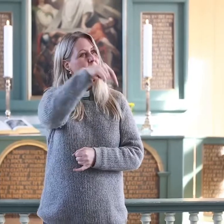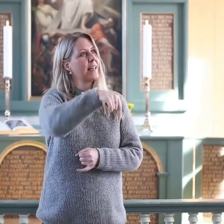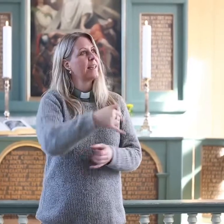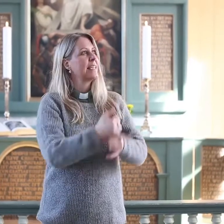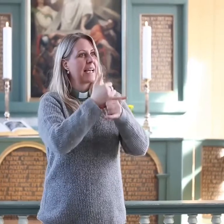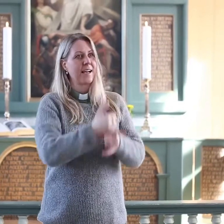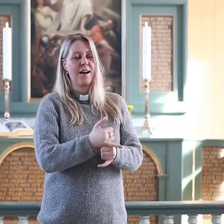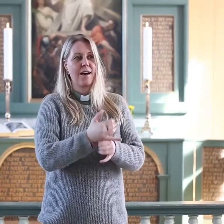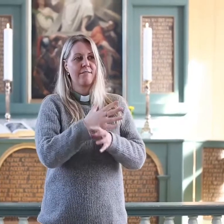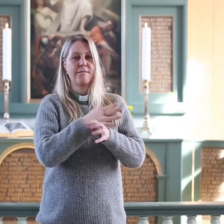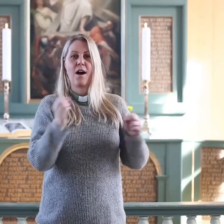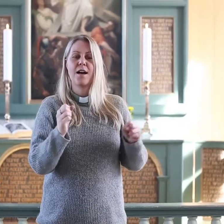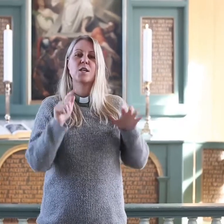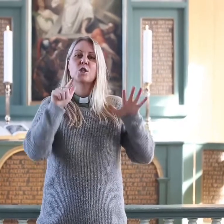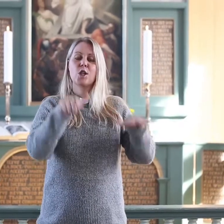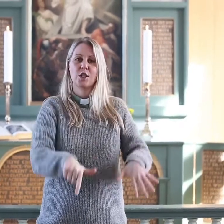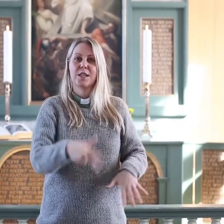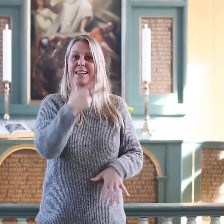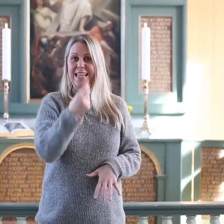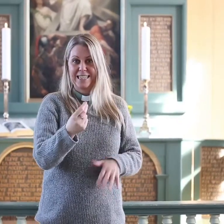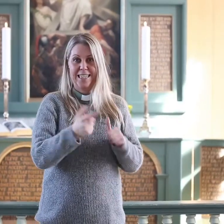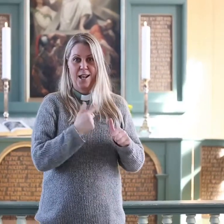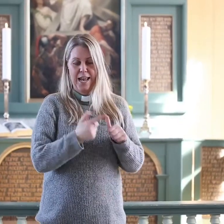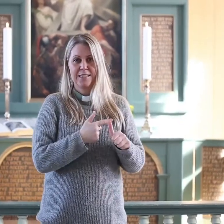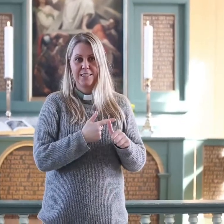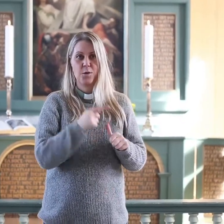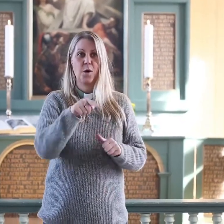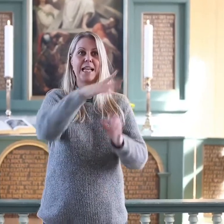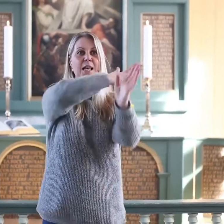Den er fra 1730-tallet, og det er en korskirke.